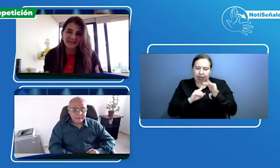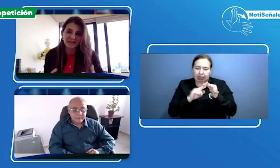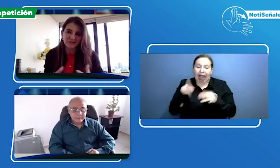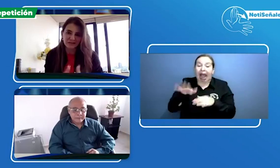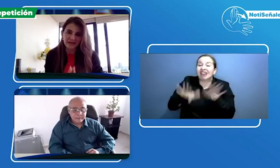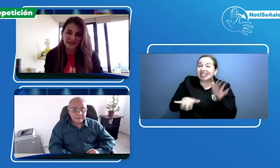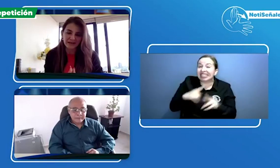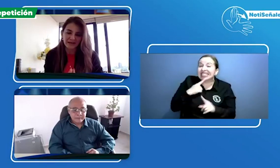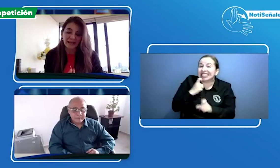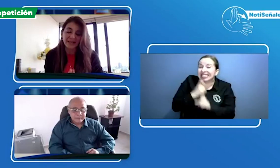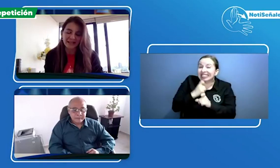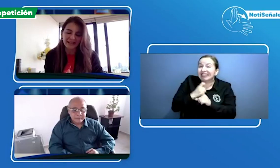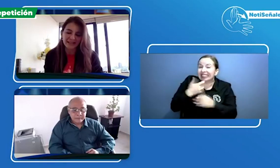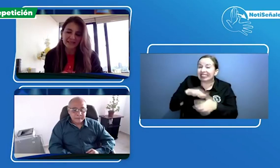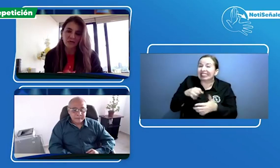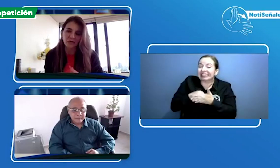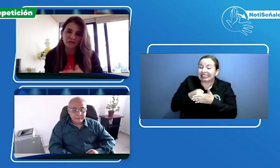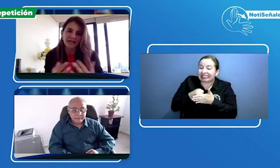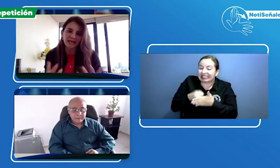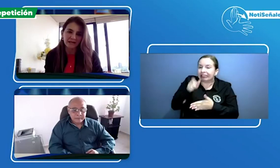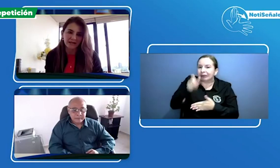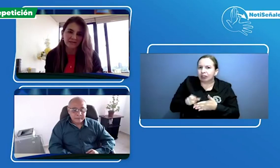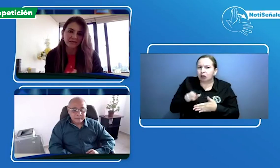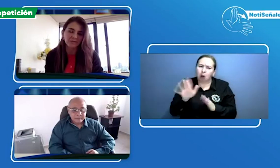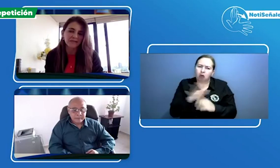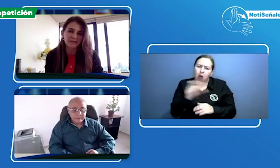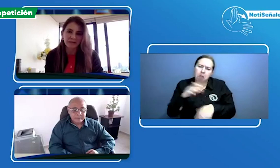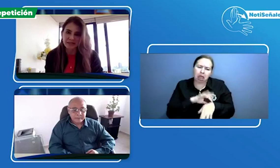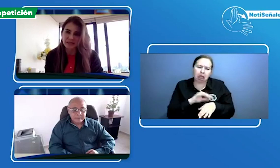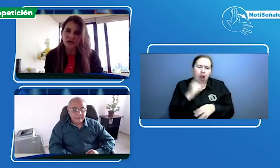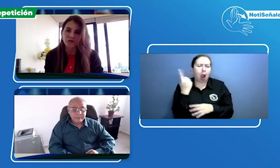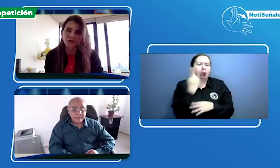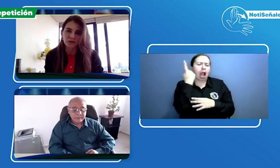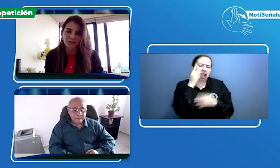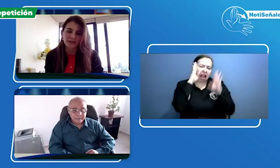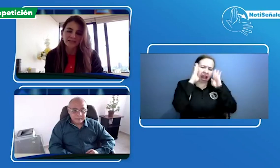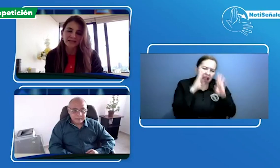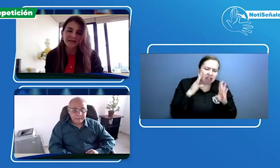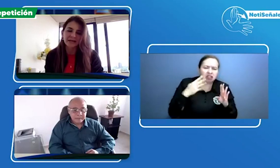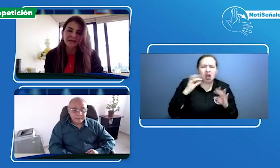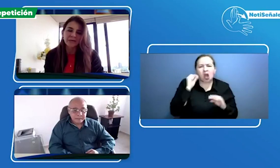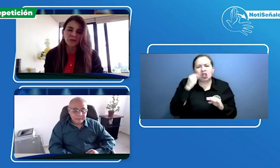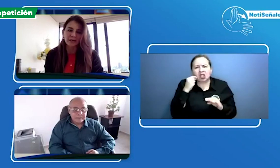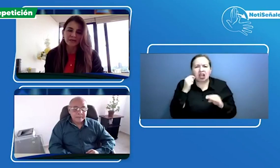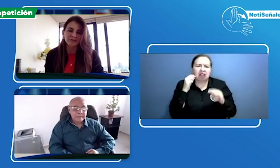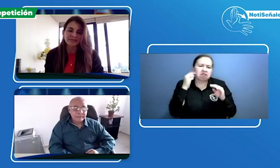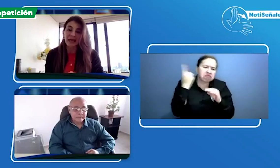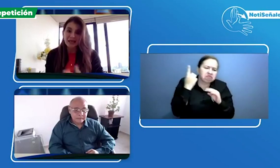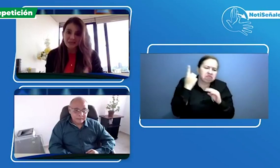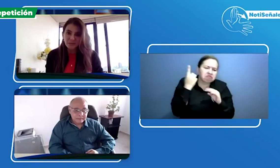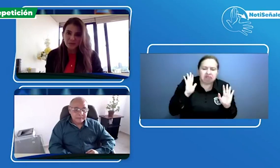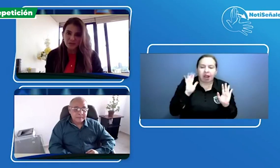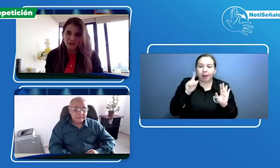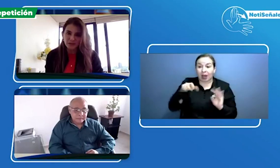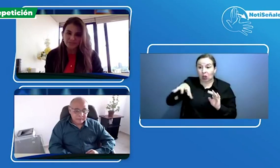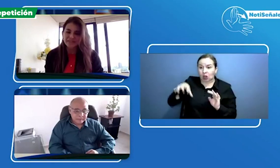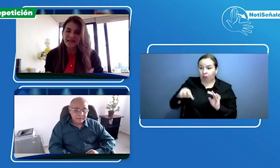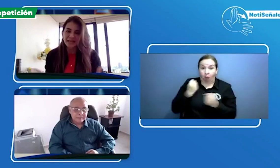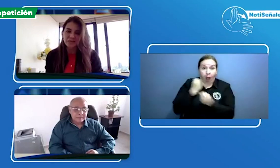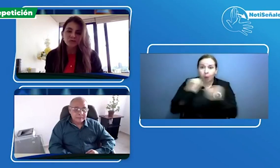que los generales o los que hacen medicina básica odontología básica pero bueno nada es imposible ya dimos